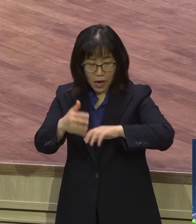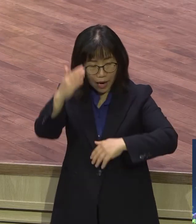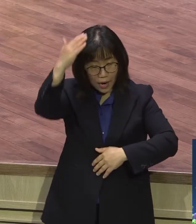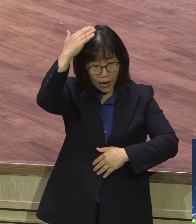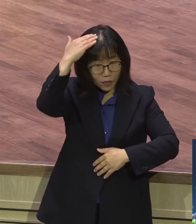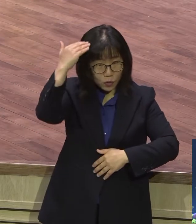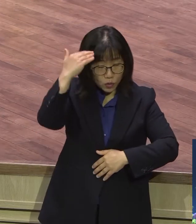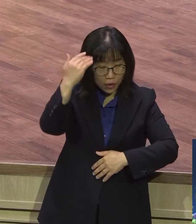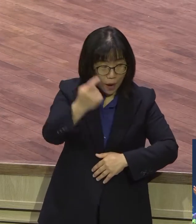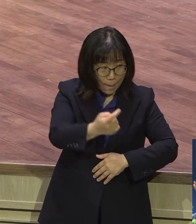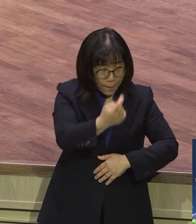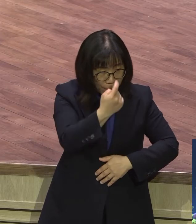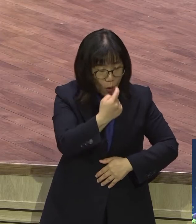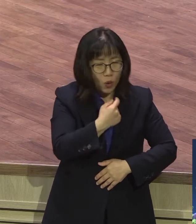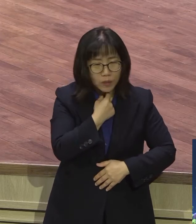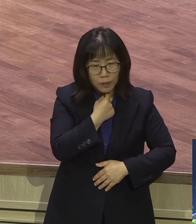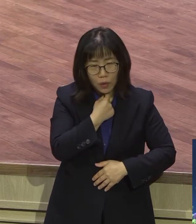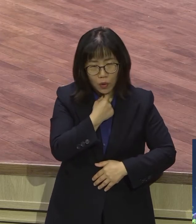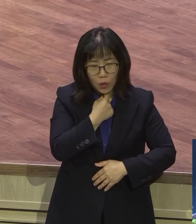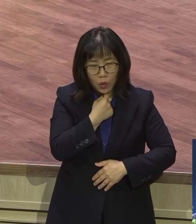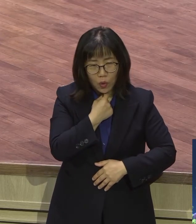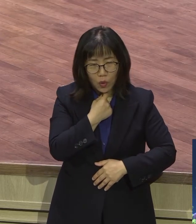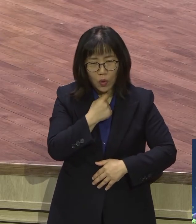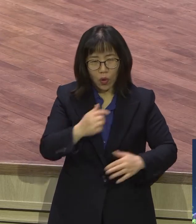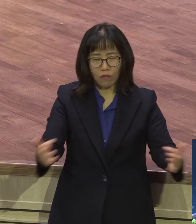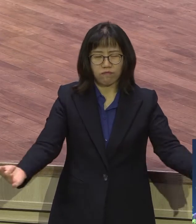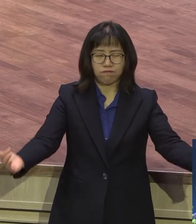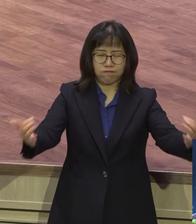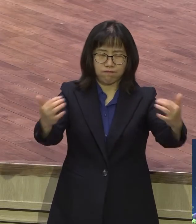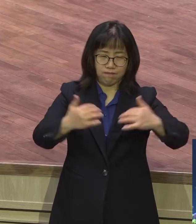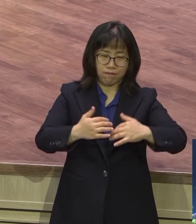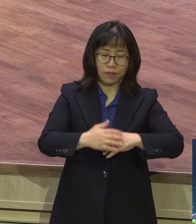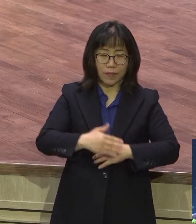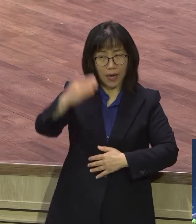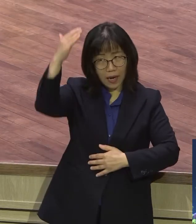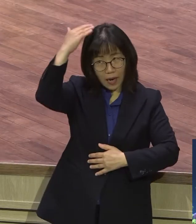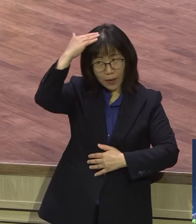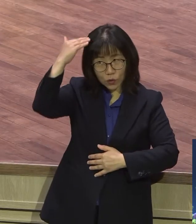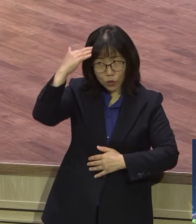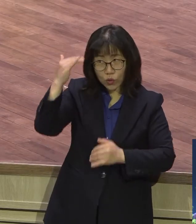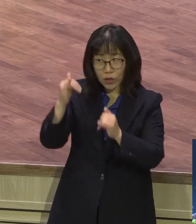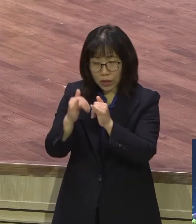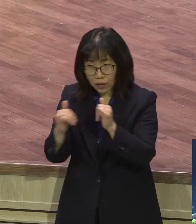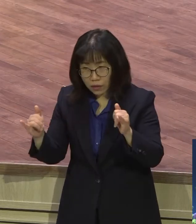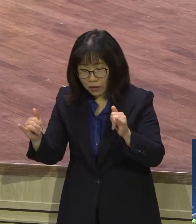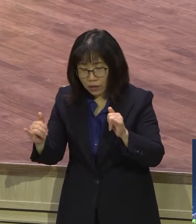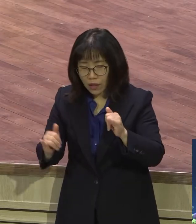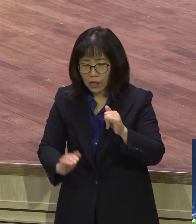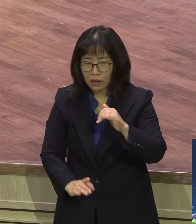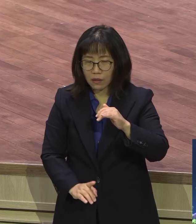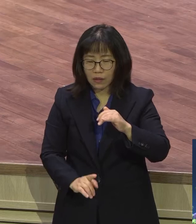탁 오고 막 한국이 되는 한국 사람만 한국이 인류 국가인 줄 모르겠다는 거예요